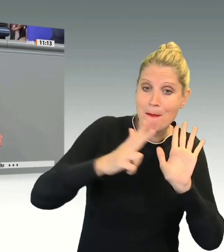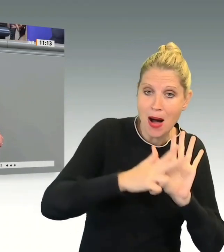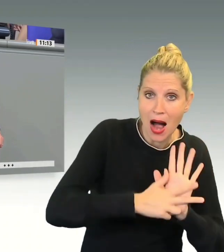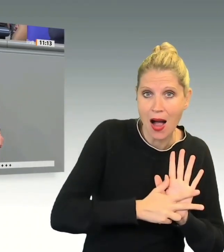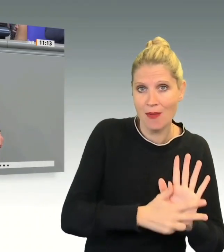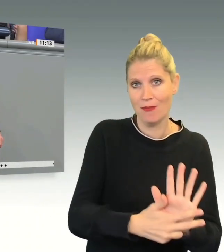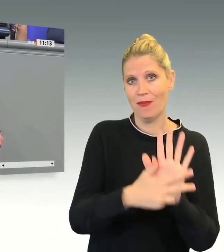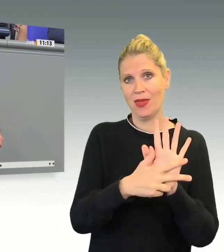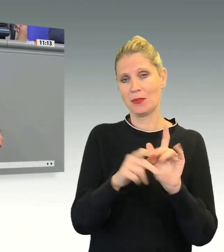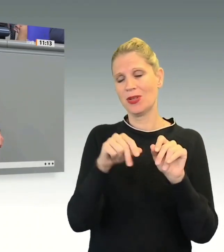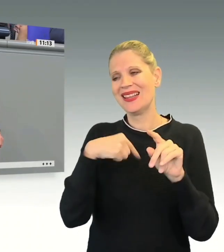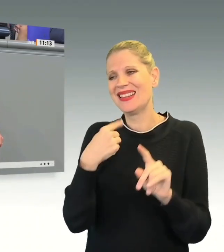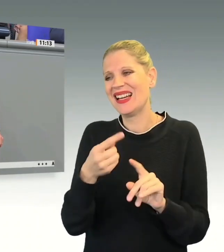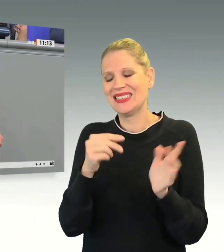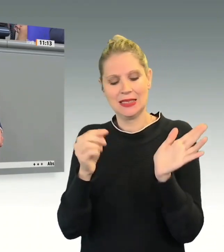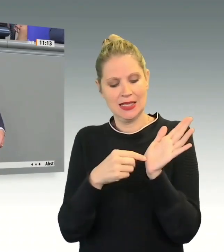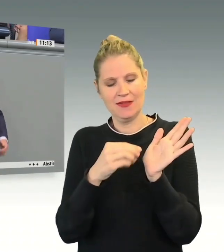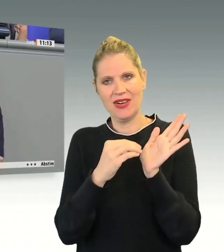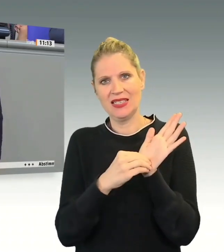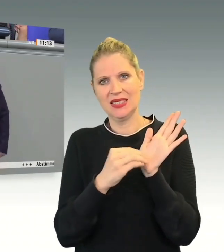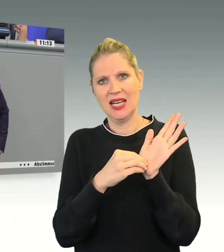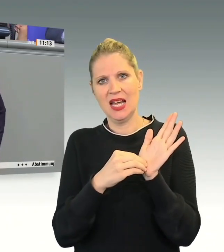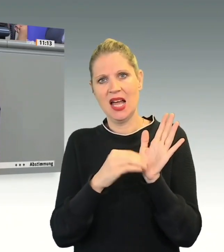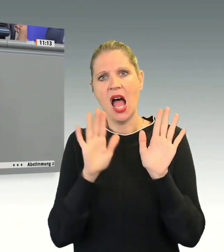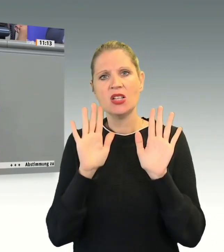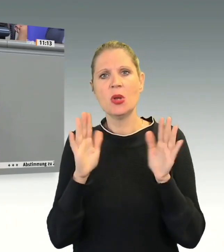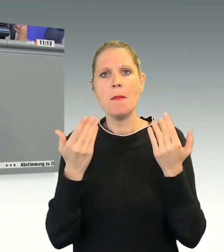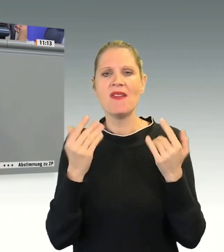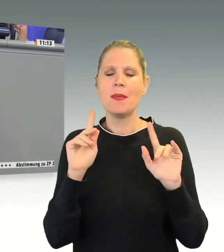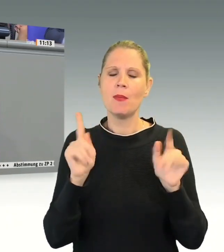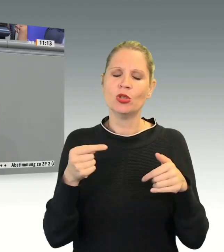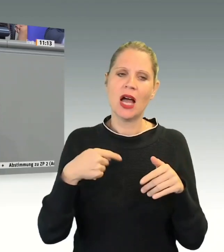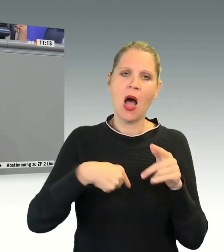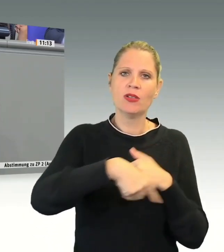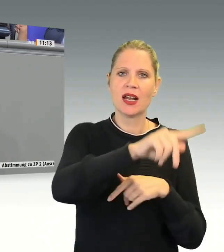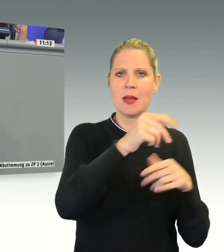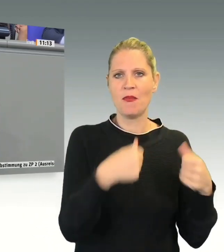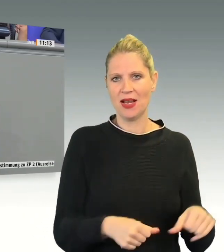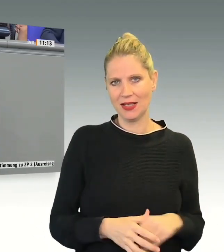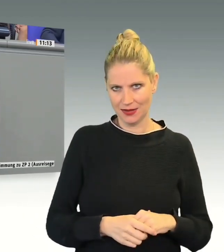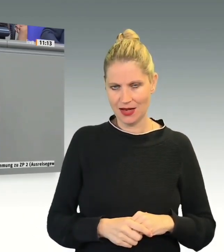vollziehbar ausreisepflichtig ist. Auch in dieser Phase gibt es die Möglichkeit,